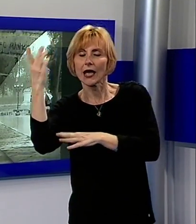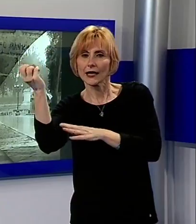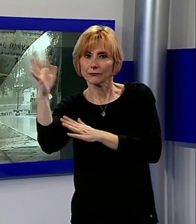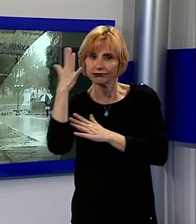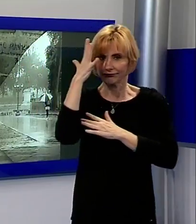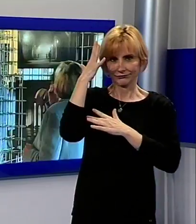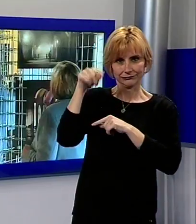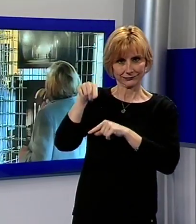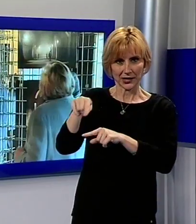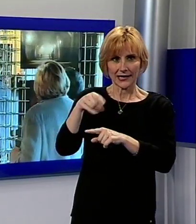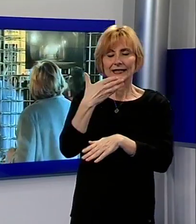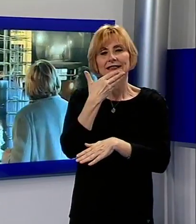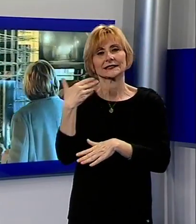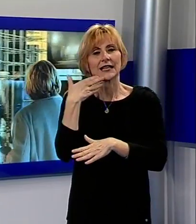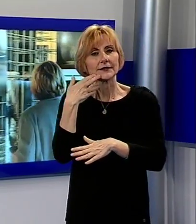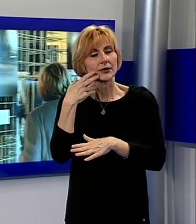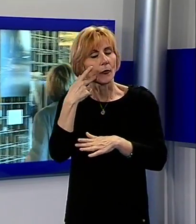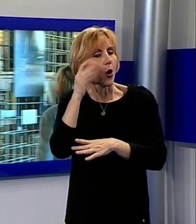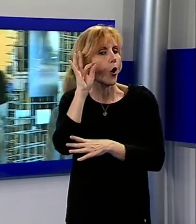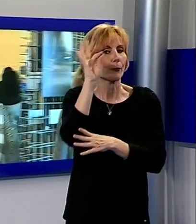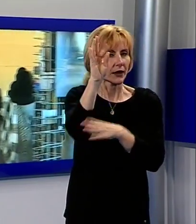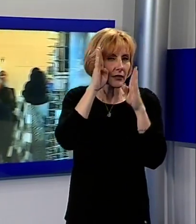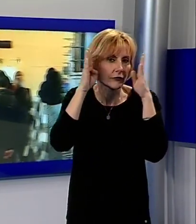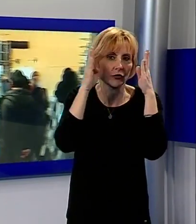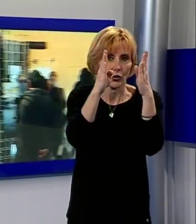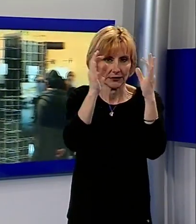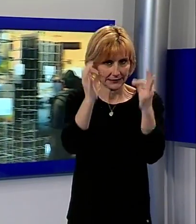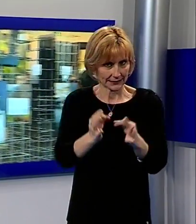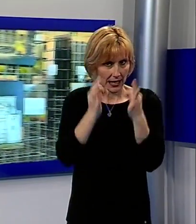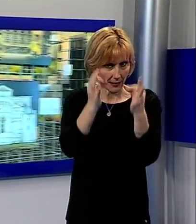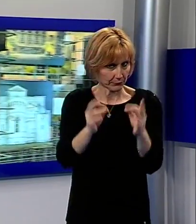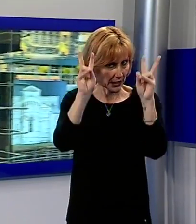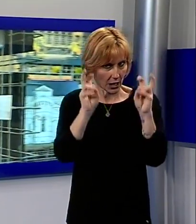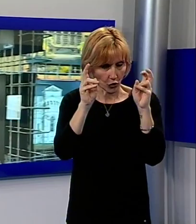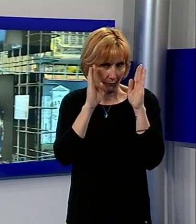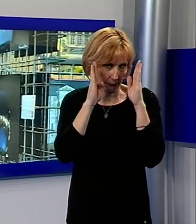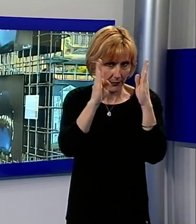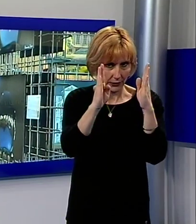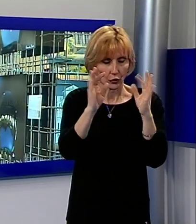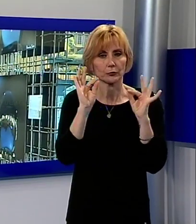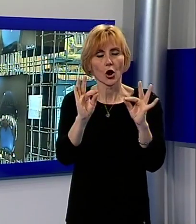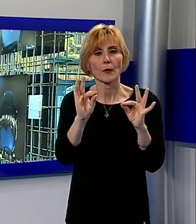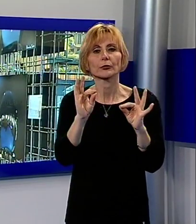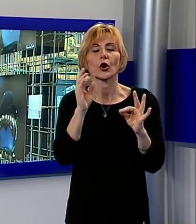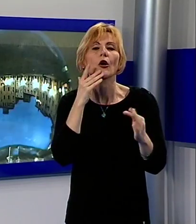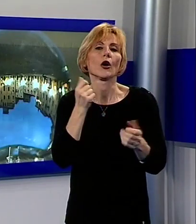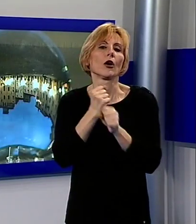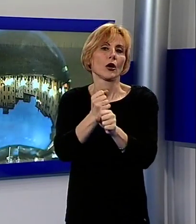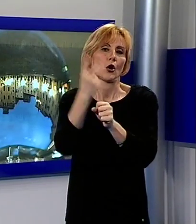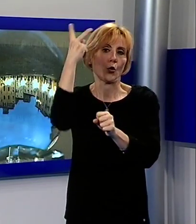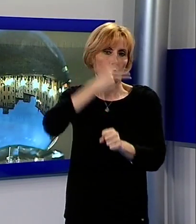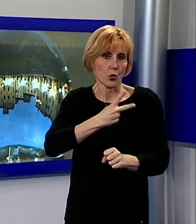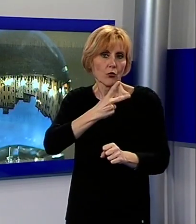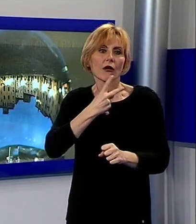senza perdere di vista il tema principale che era quello di rappresentare